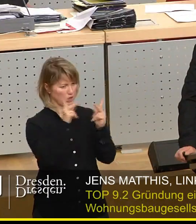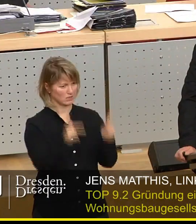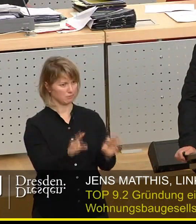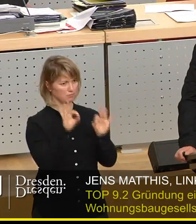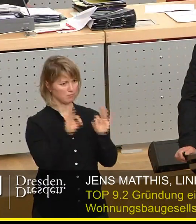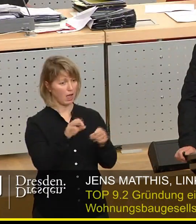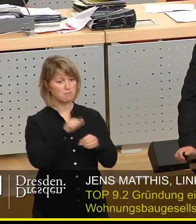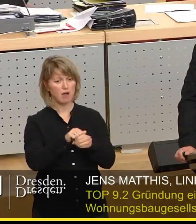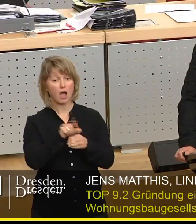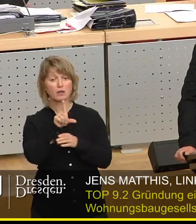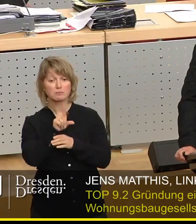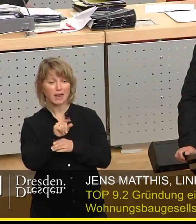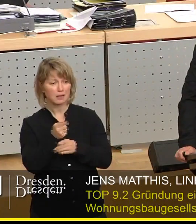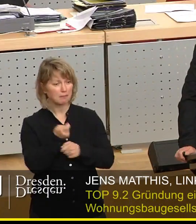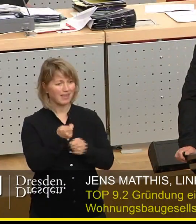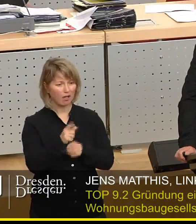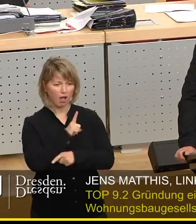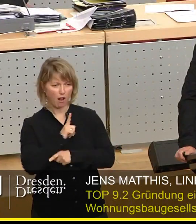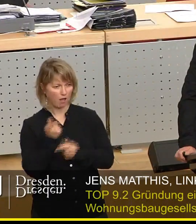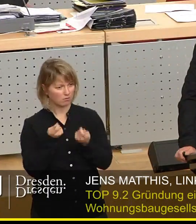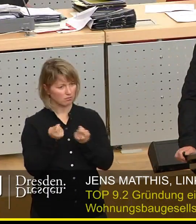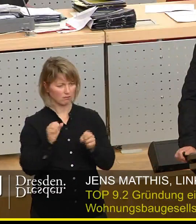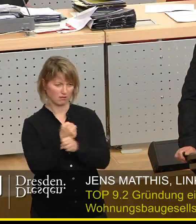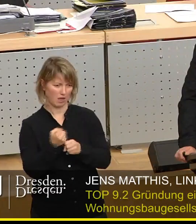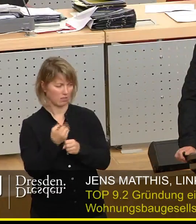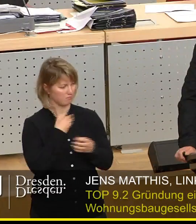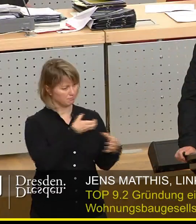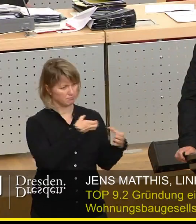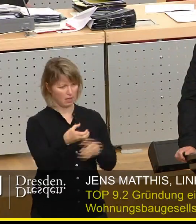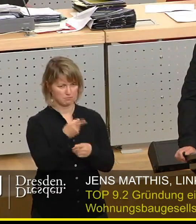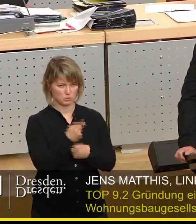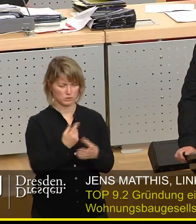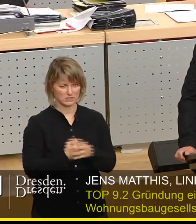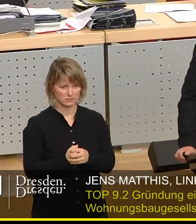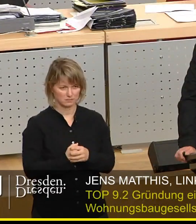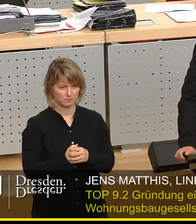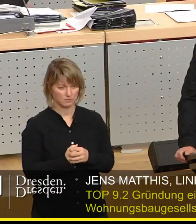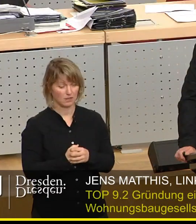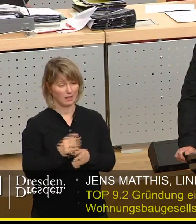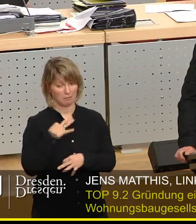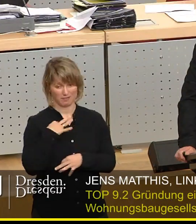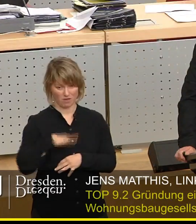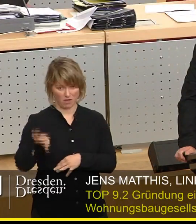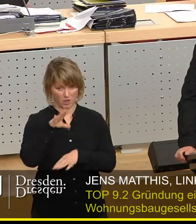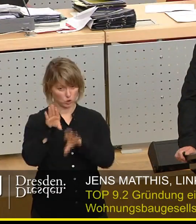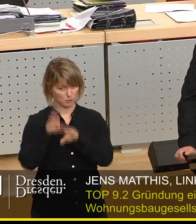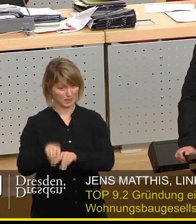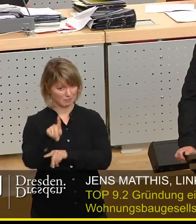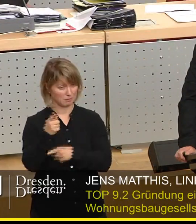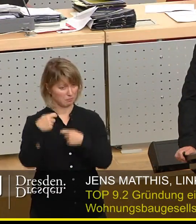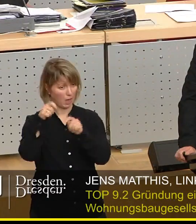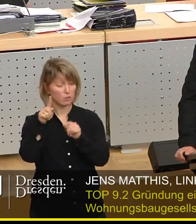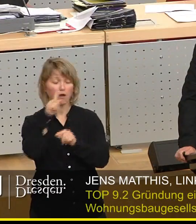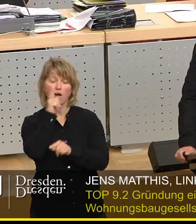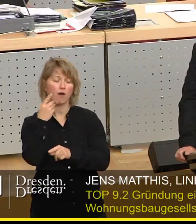günstige Mieten nicht alleine regeln. Wenn man das Bauen den Privaten überlässt, gibt es nur teure Wohnungen.